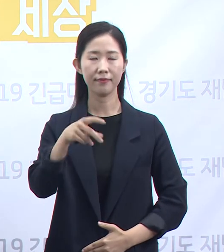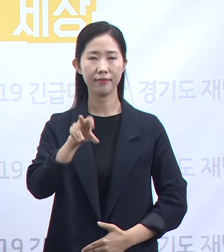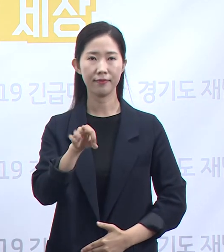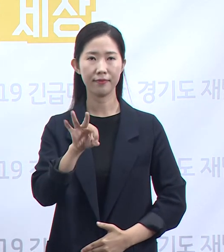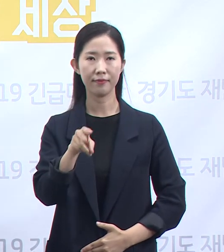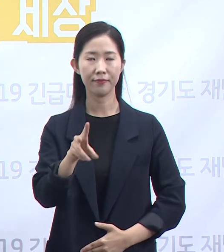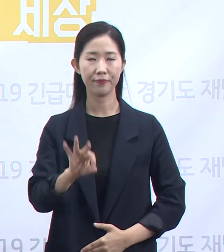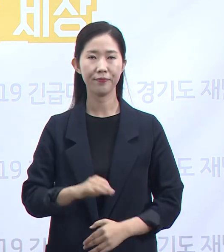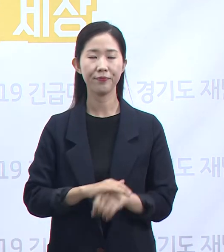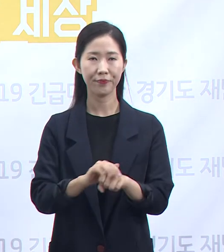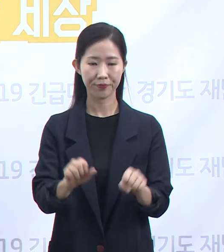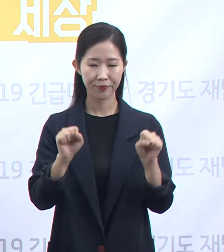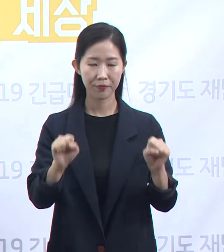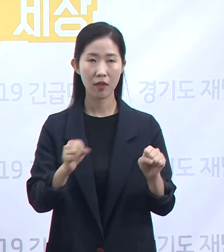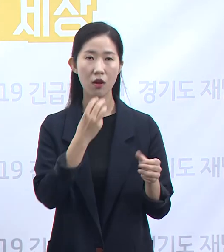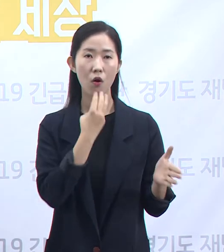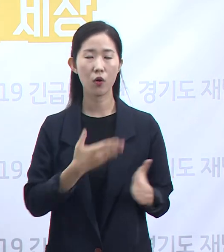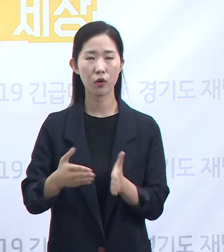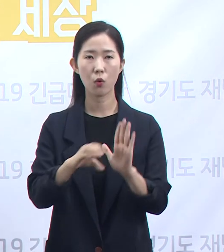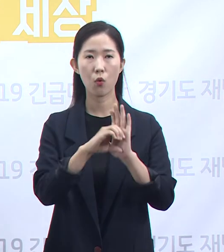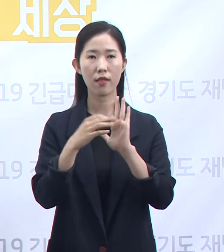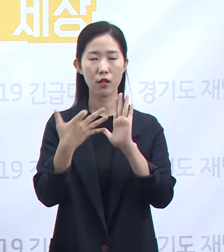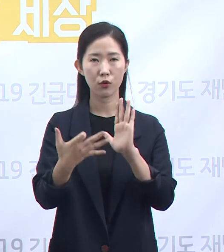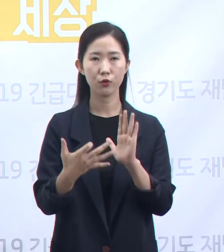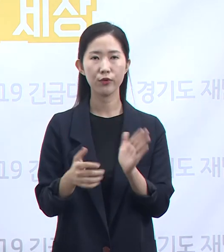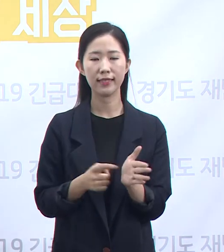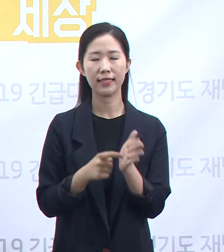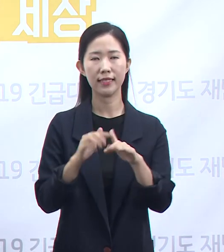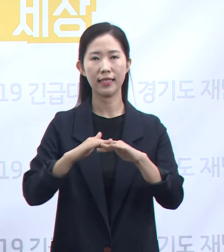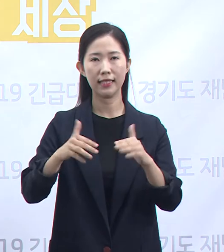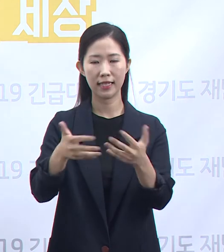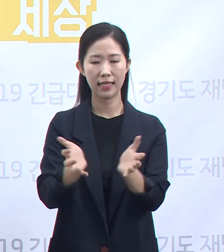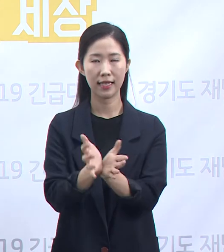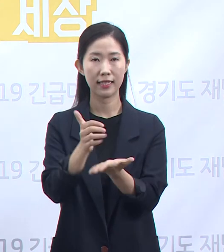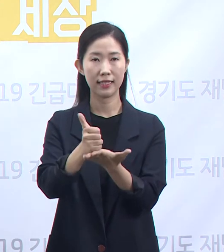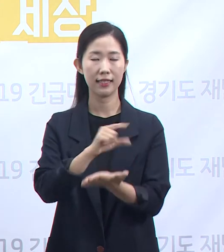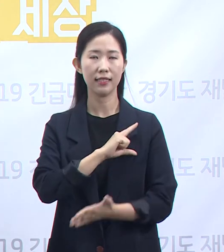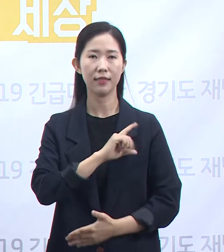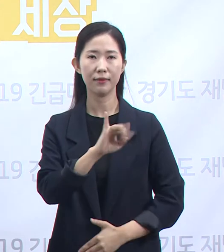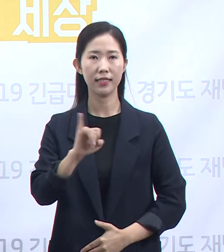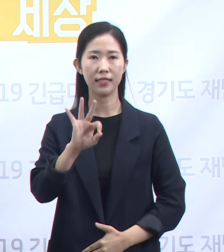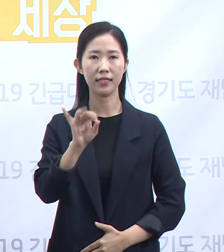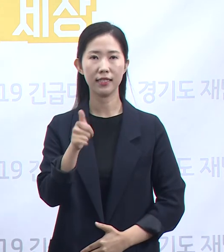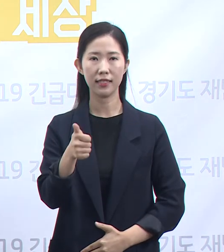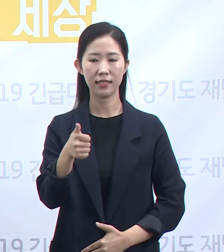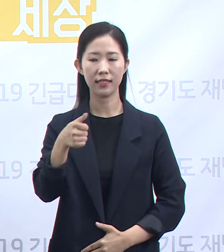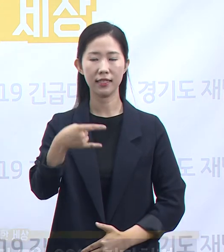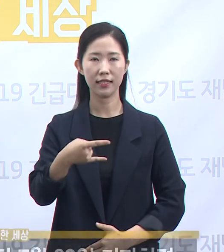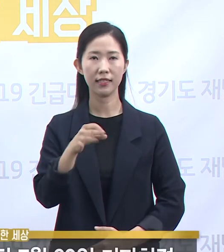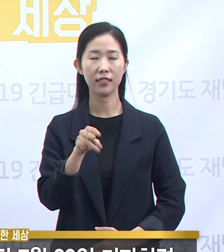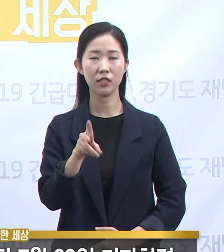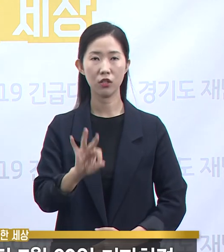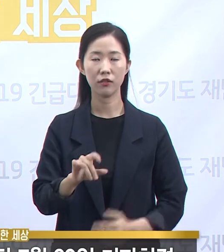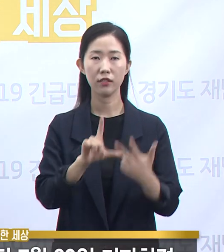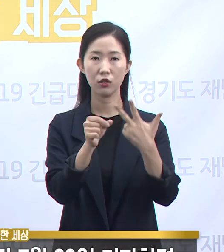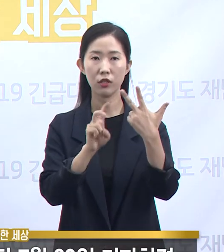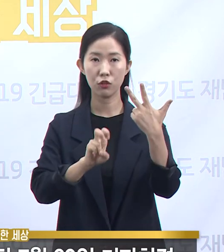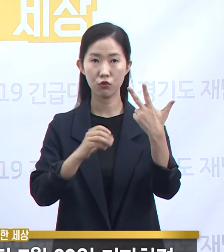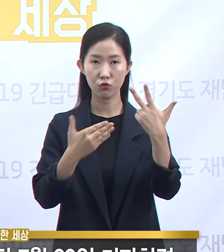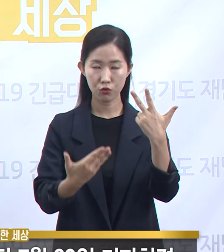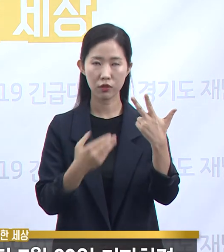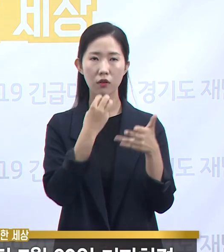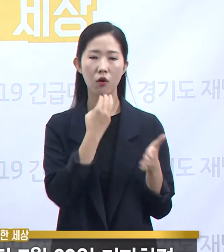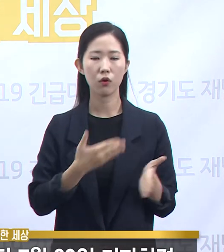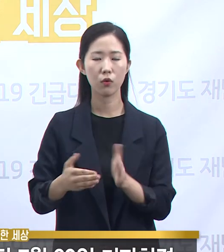안녕하십니까. 경기도 코로나19 긴급대책단 이희영입니다. 7월 29일 수요일 경기도 코로나19 대응